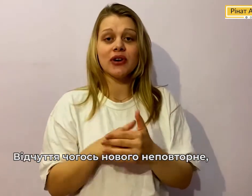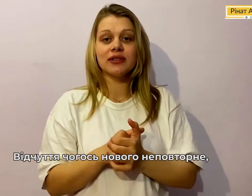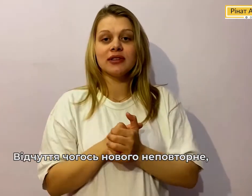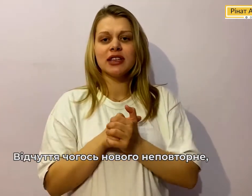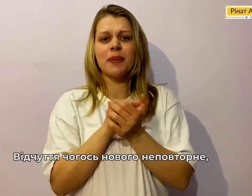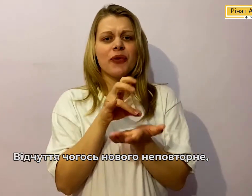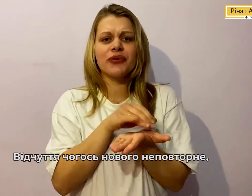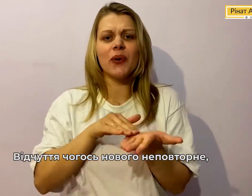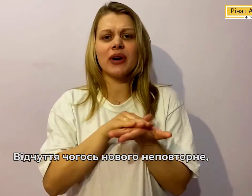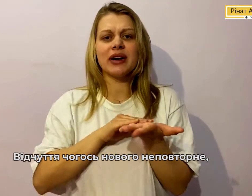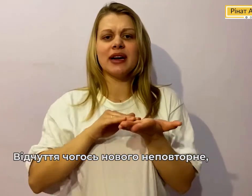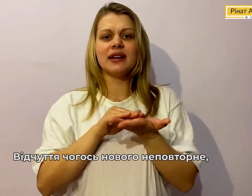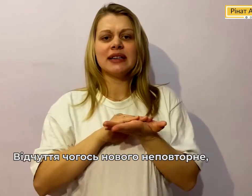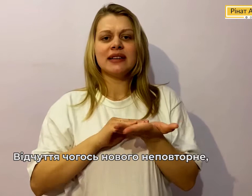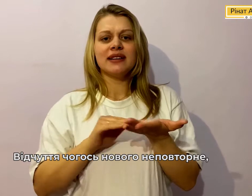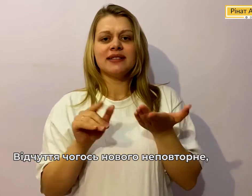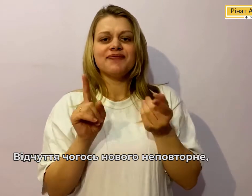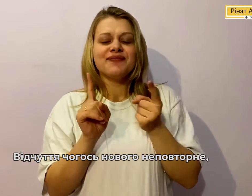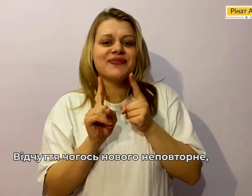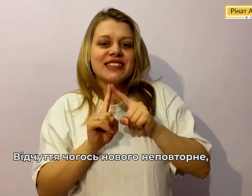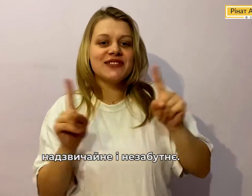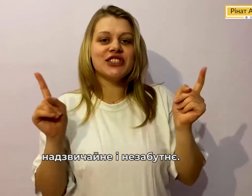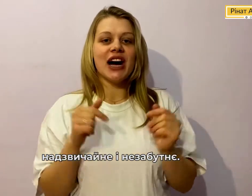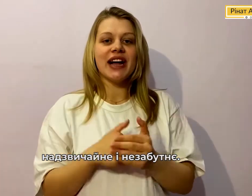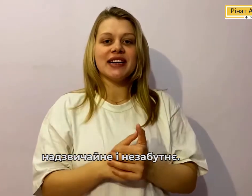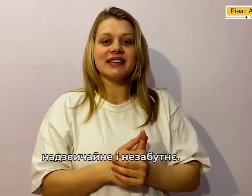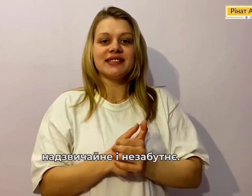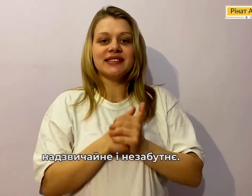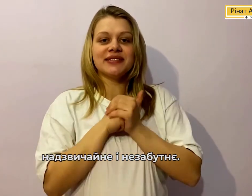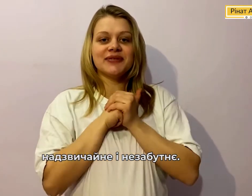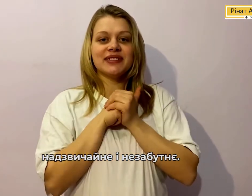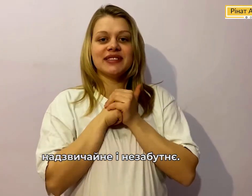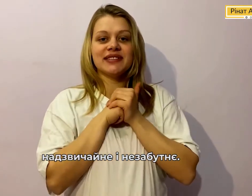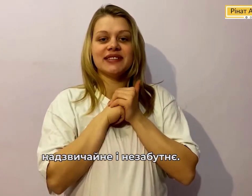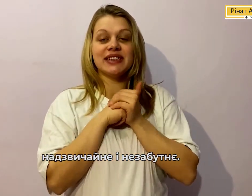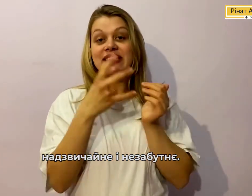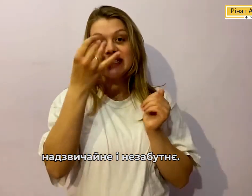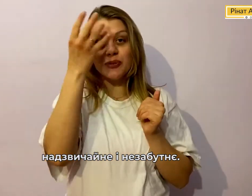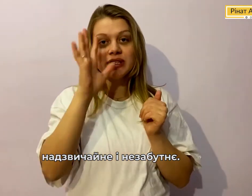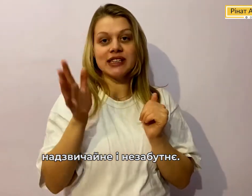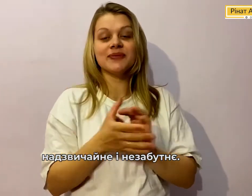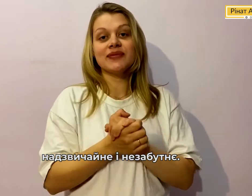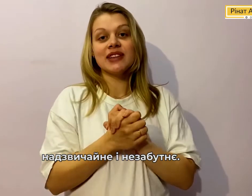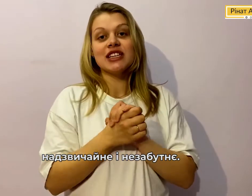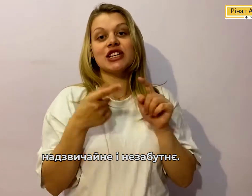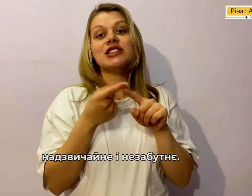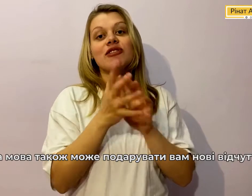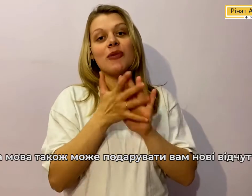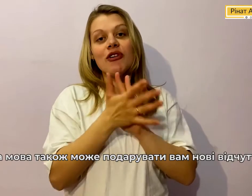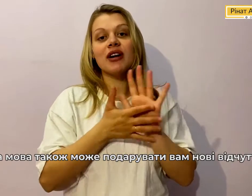Неповторне Надзвичайне І незабутня Жестова мова